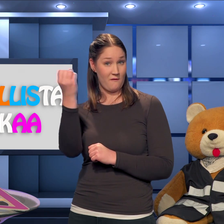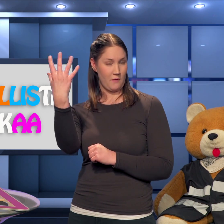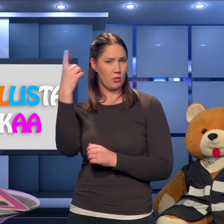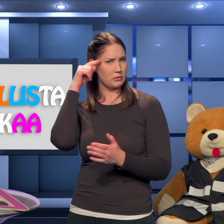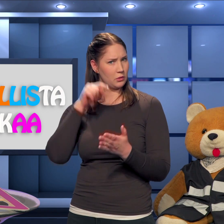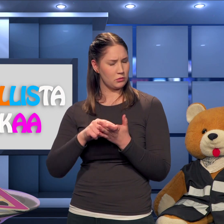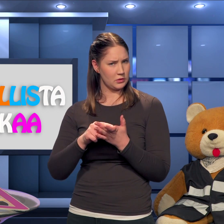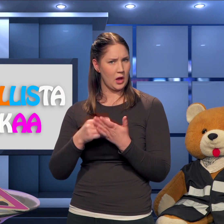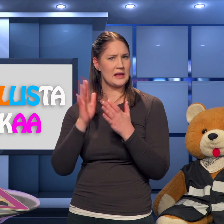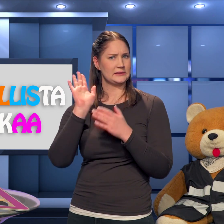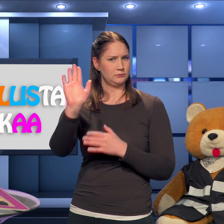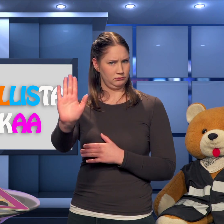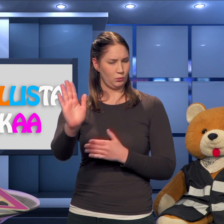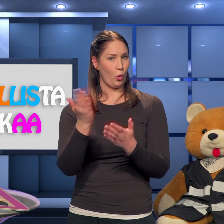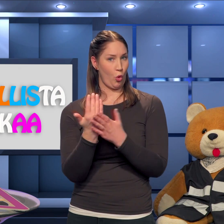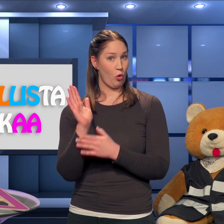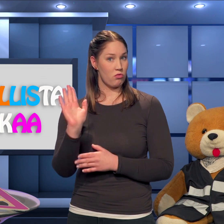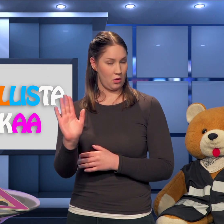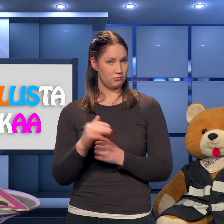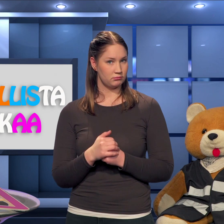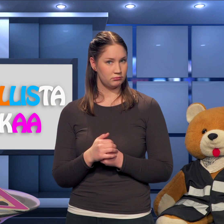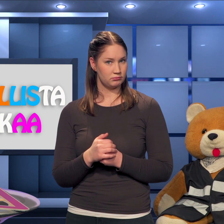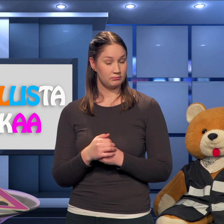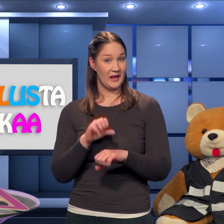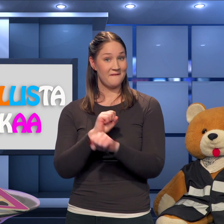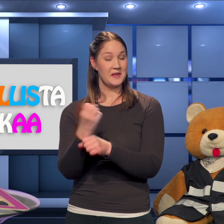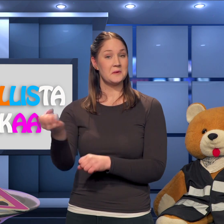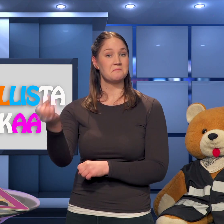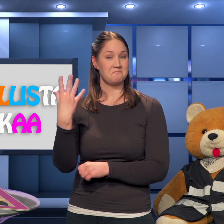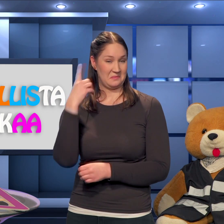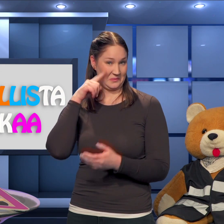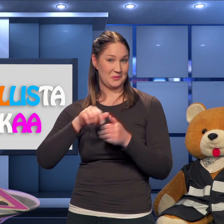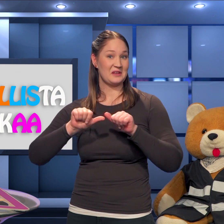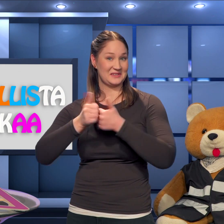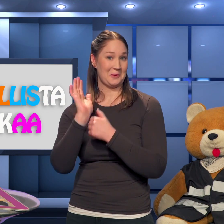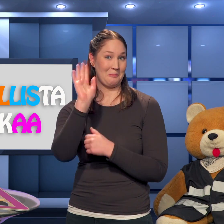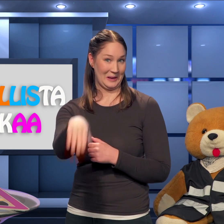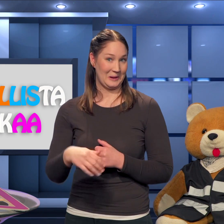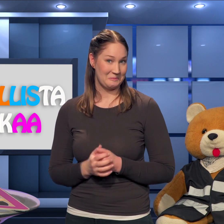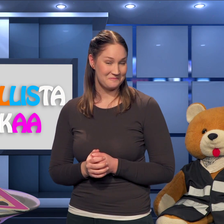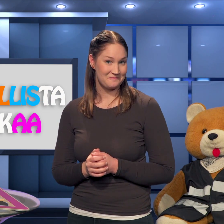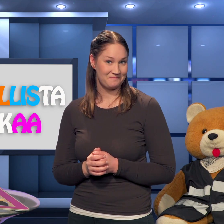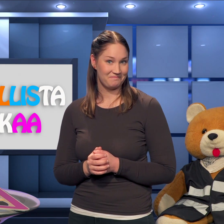valo tarkoittaa seis. Odota vielä. Vihreä valo taas tarkoittaa, että saat ylittää suojatien.